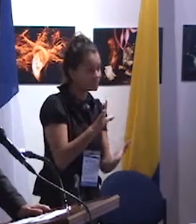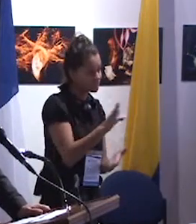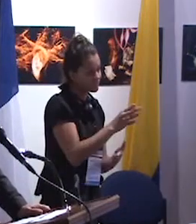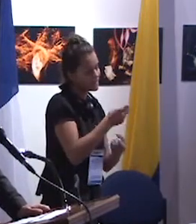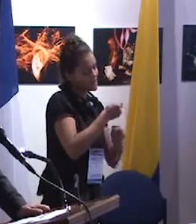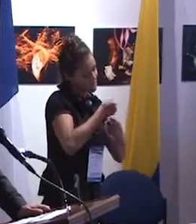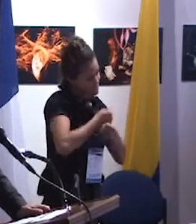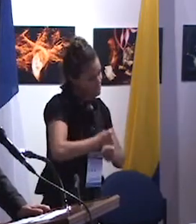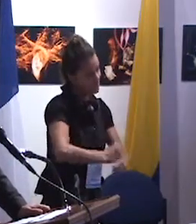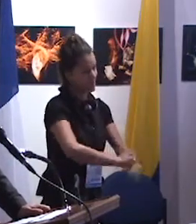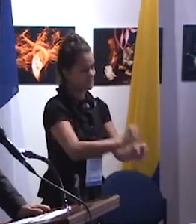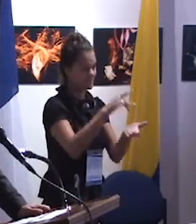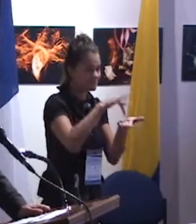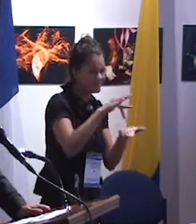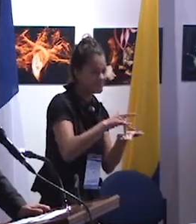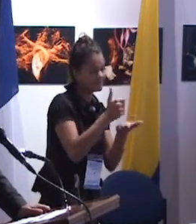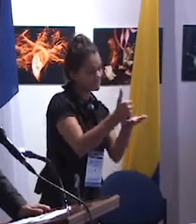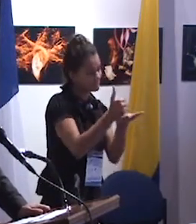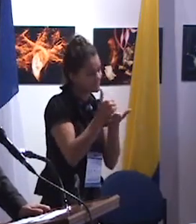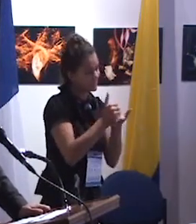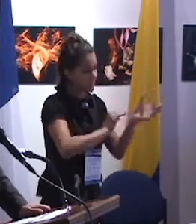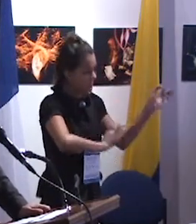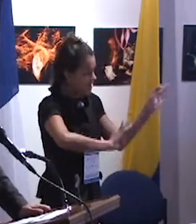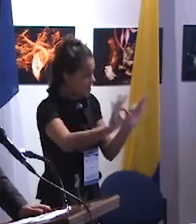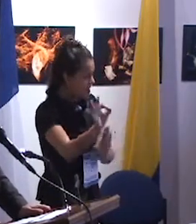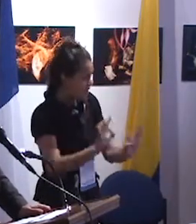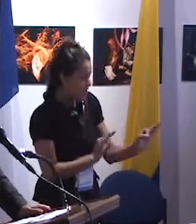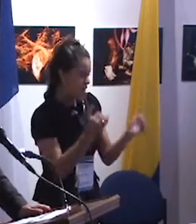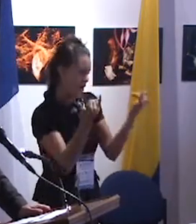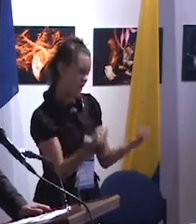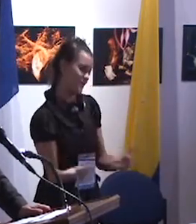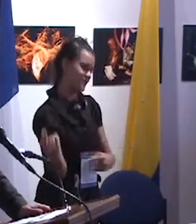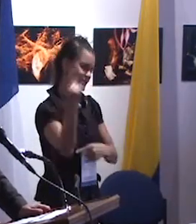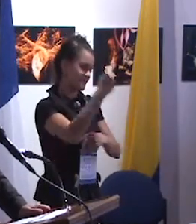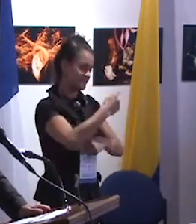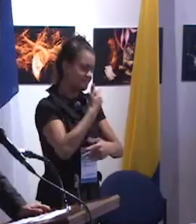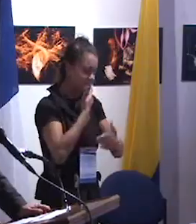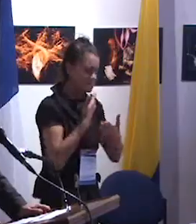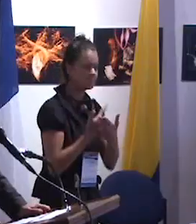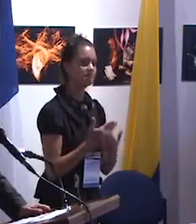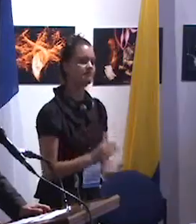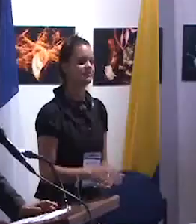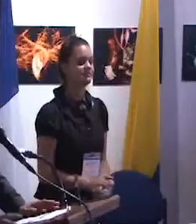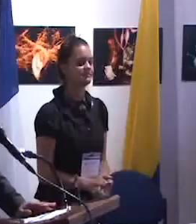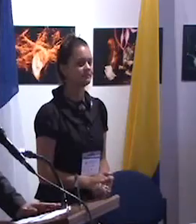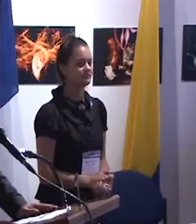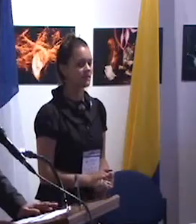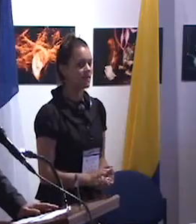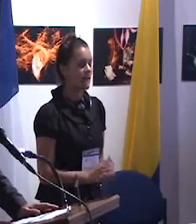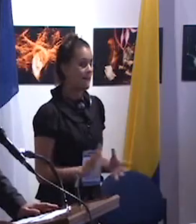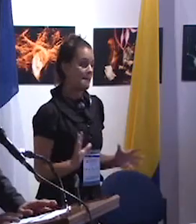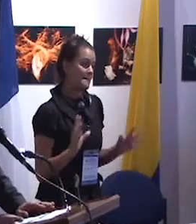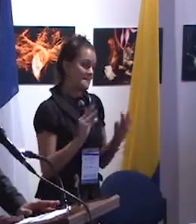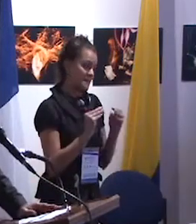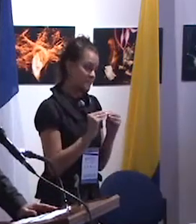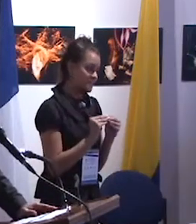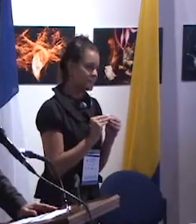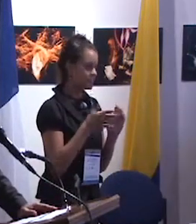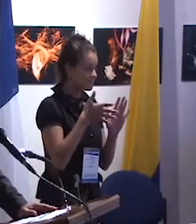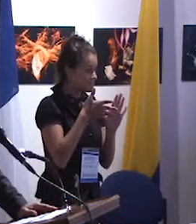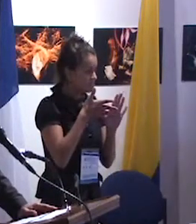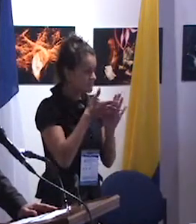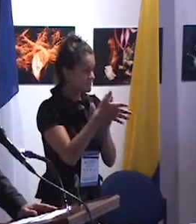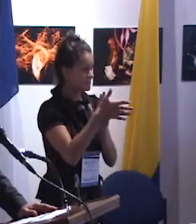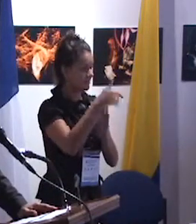participaron en la organización de este evento. Y también decir que este evento se